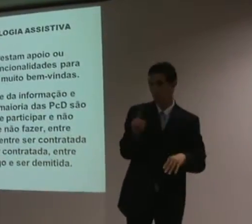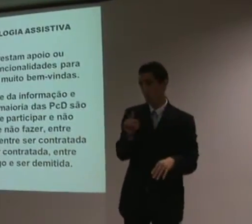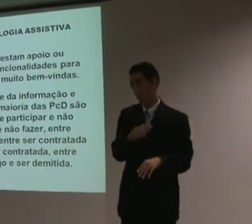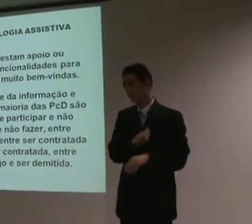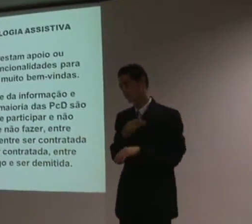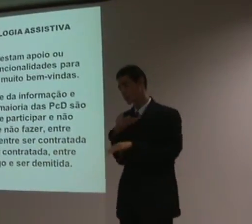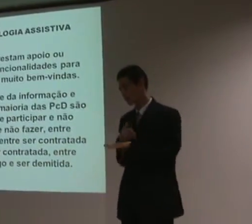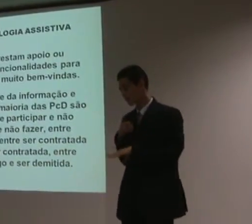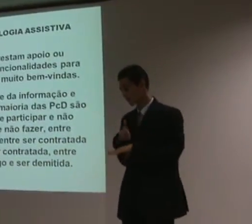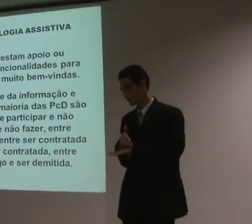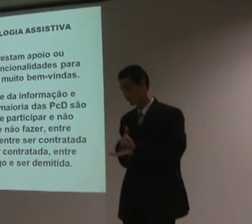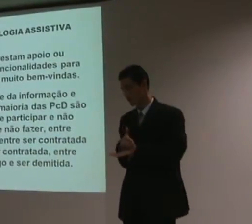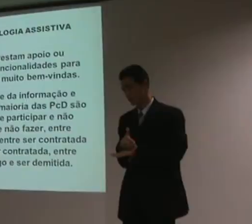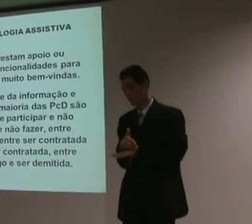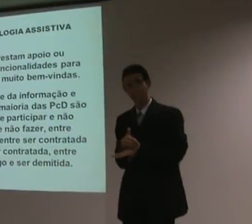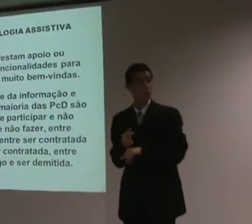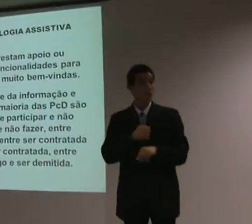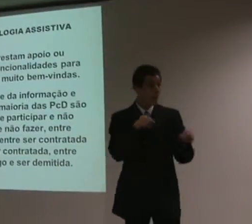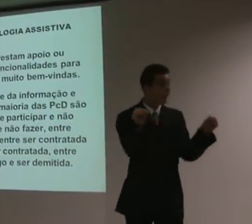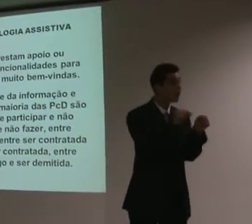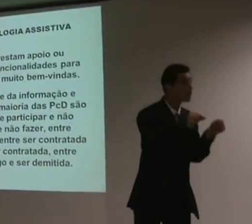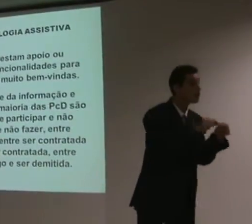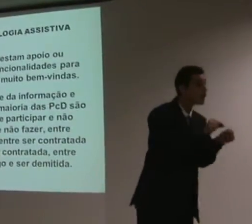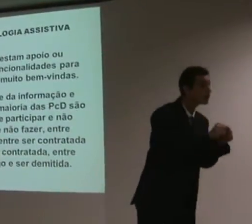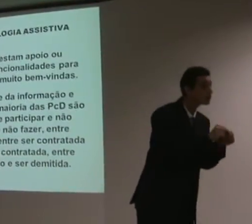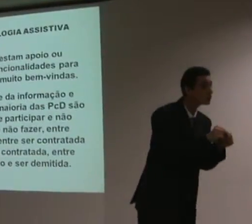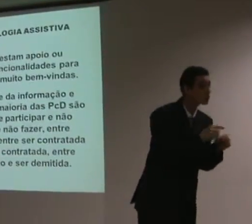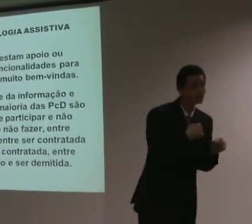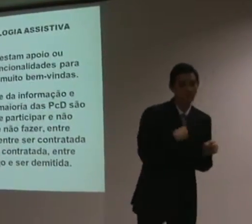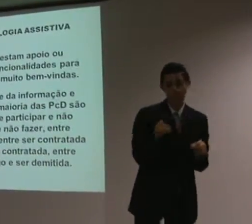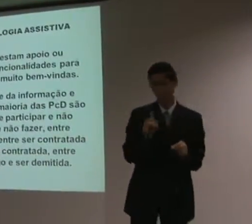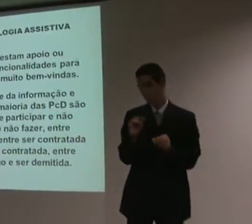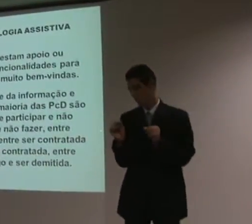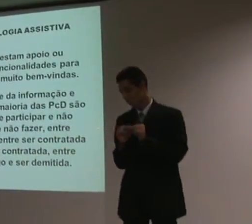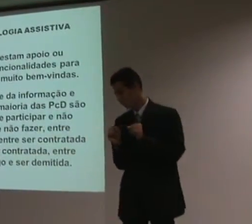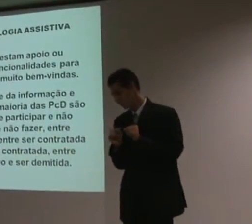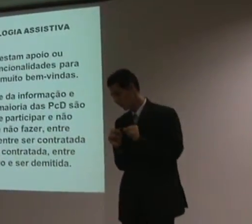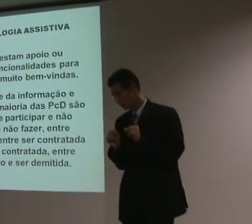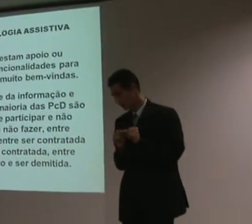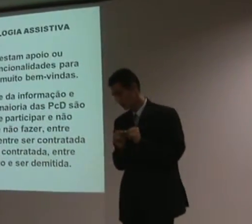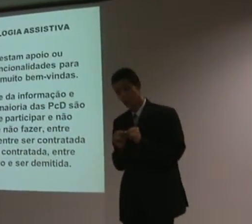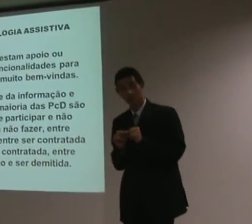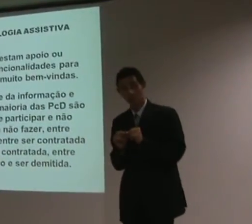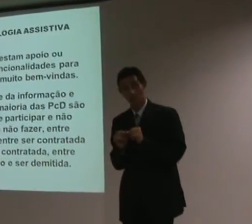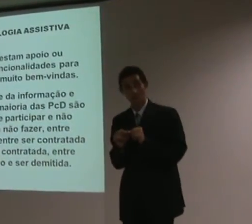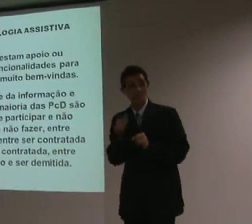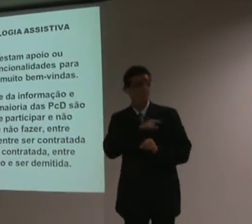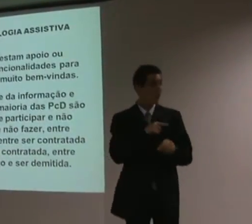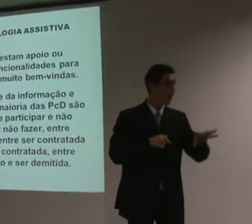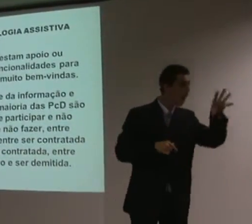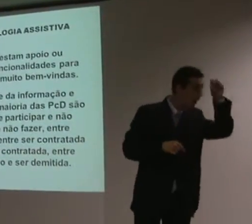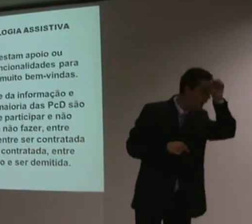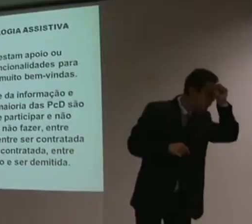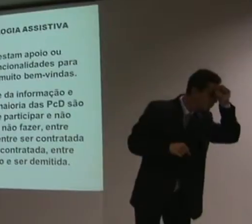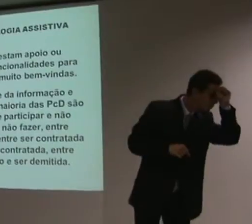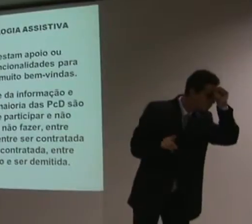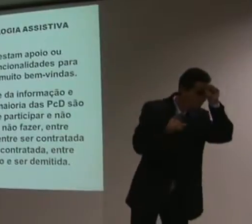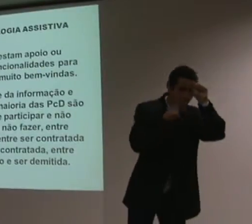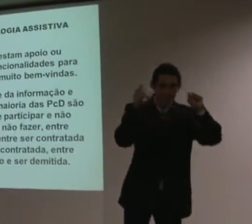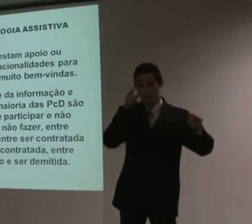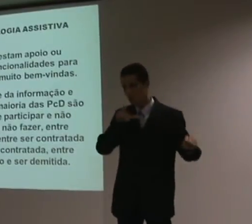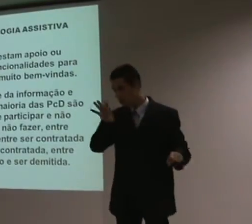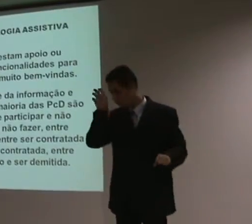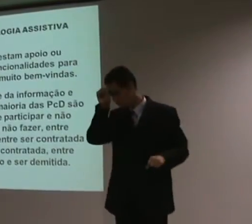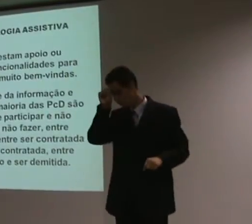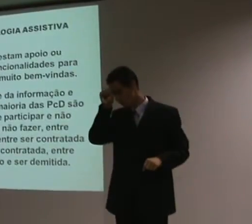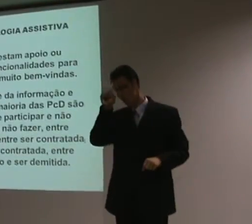coisa, entre fazer e não fazer, coisas que precisam ser feitas, entre aprender e não aprender, coisas que a pessoa